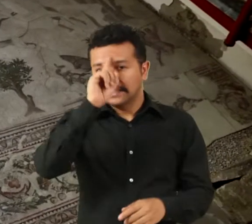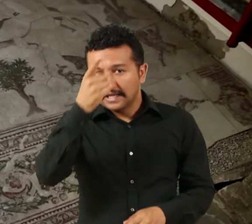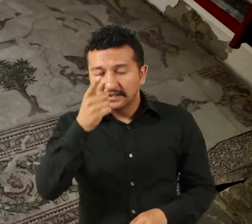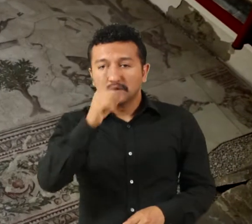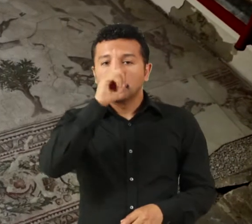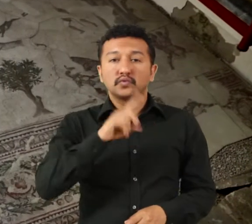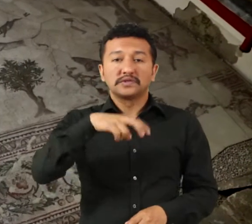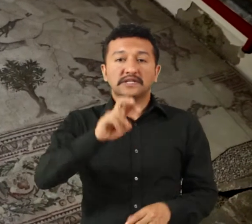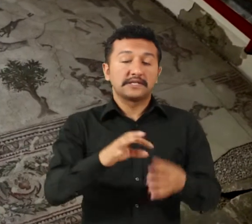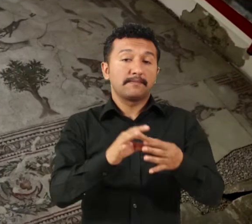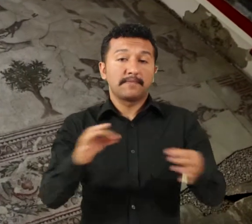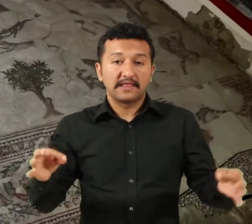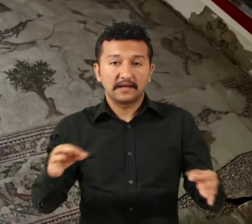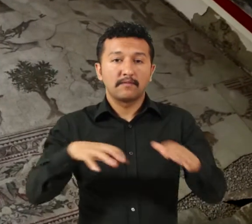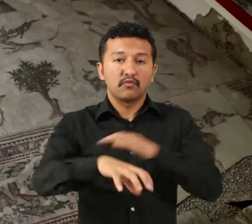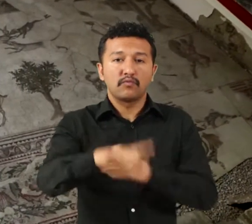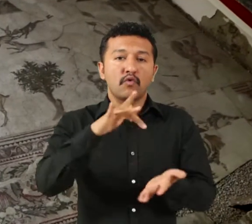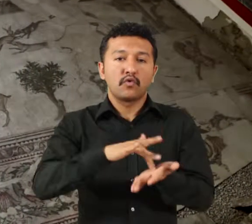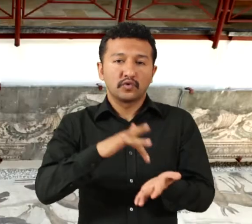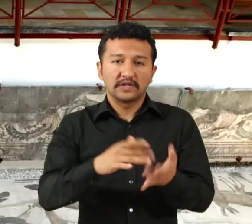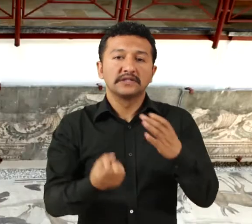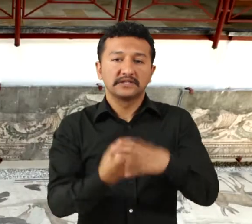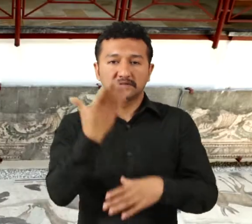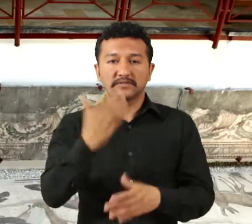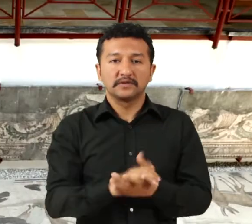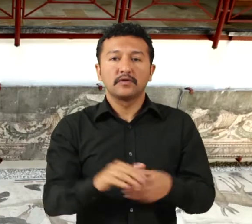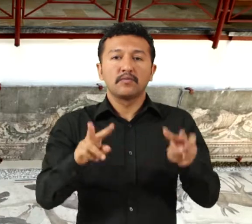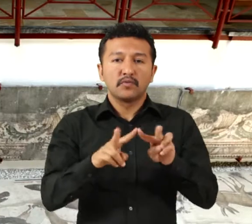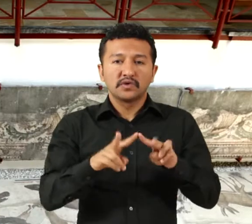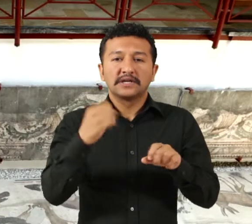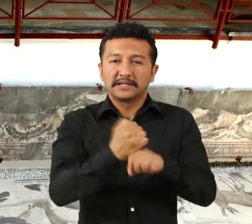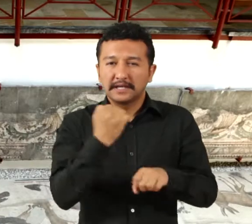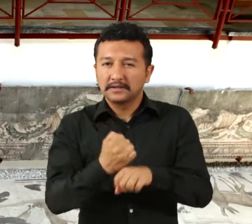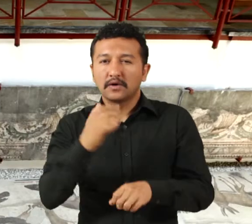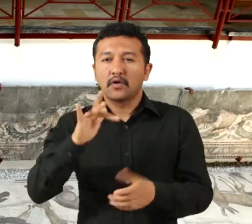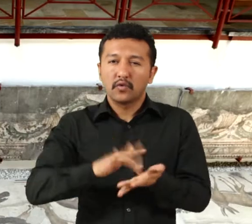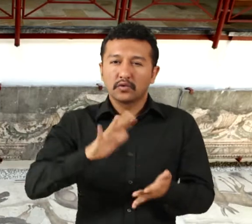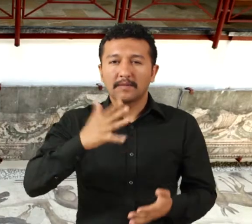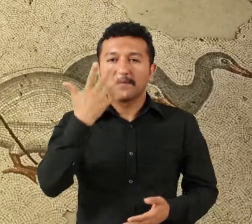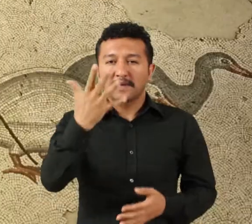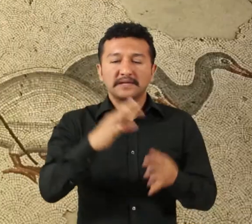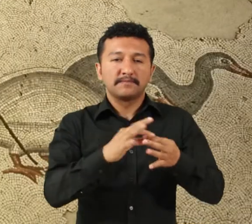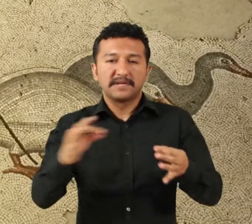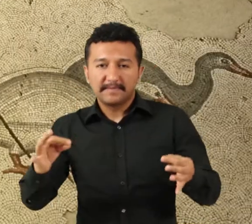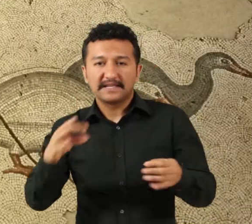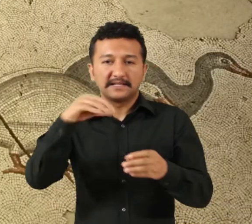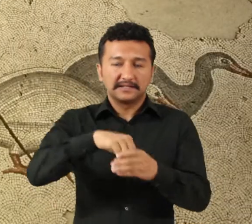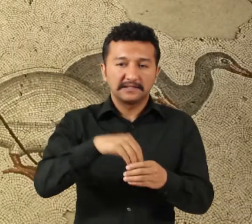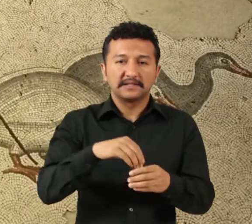metrekarelik bölümü ortaya çıkarılmıştır. M.S. taşları ortalama 5 mm ebatlarında kireç taşı,